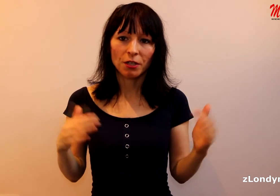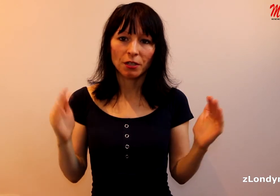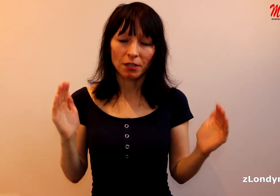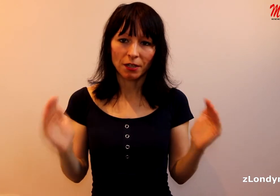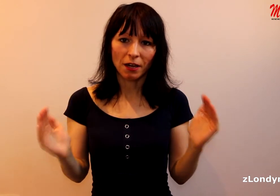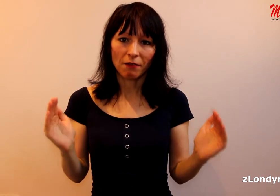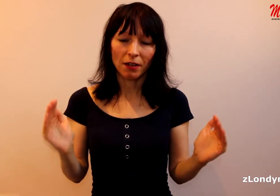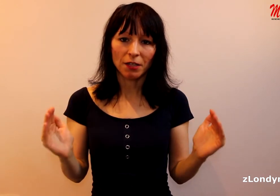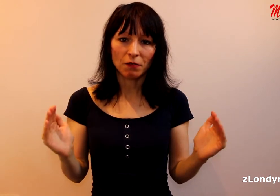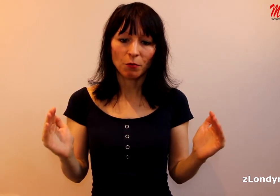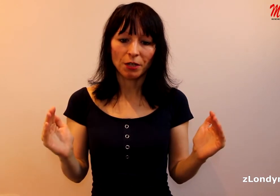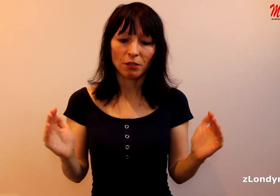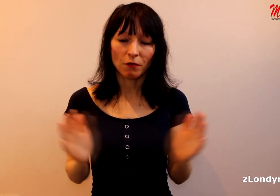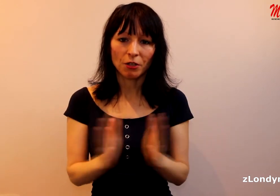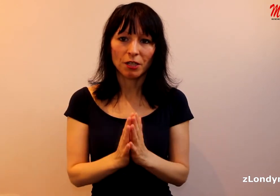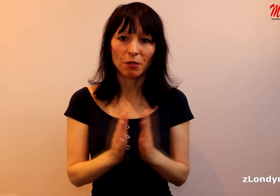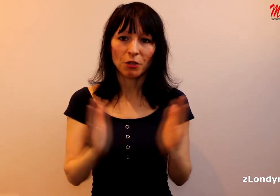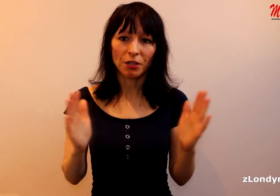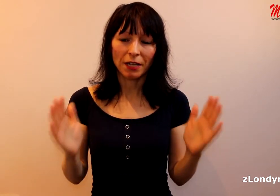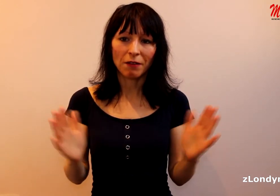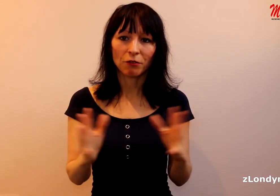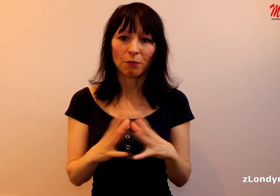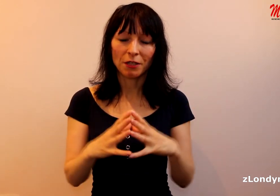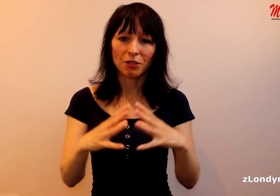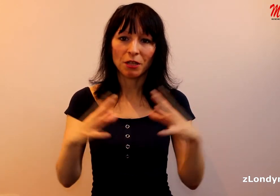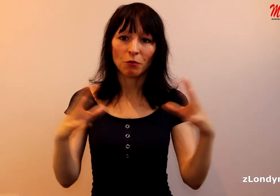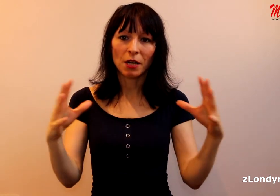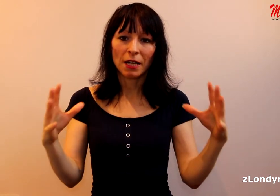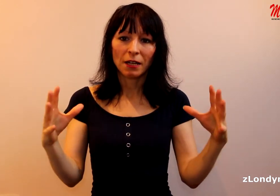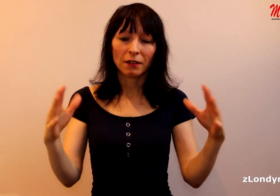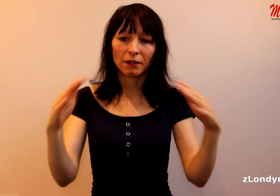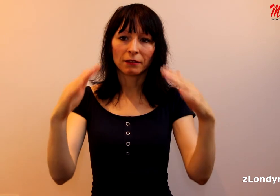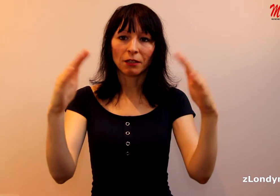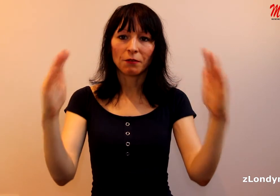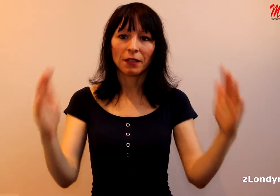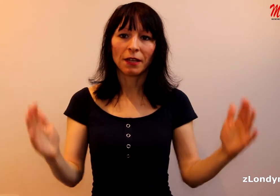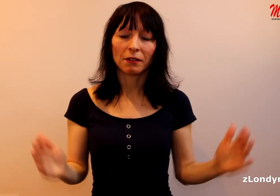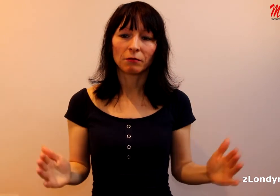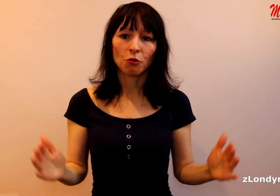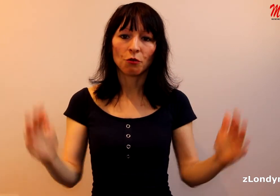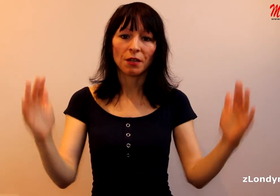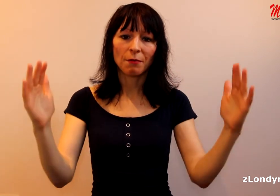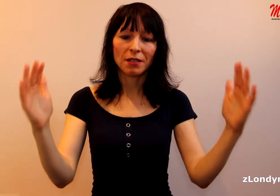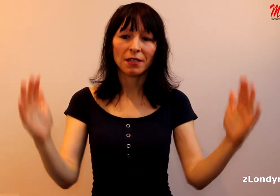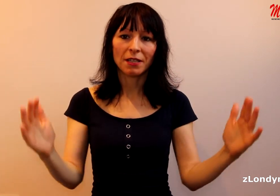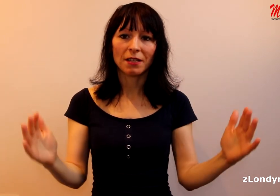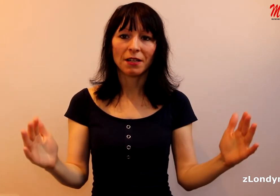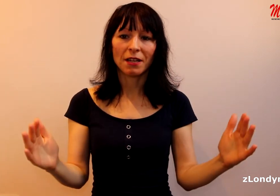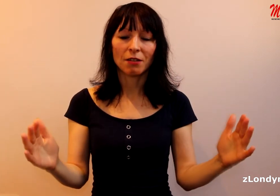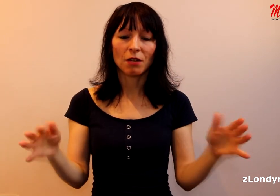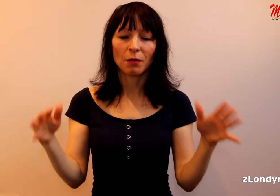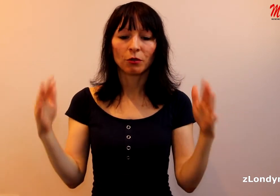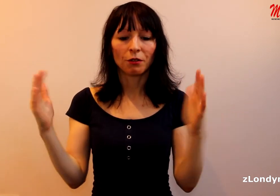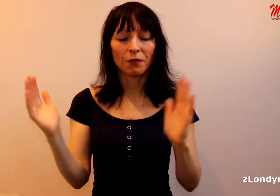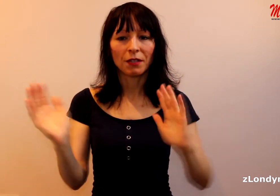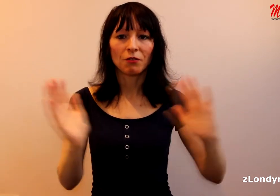se sesekává ta svoboda slova, že se spíše nechává v tom mainstreamu takový ten trošku i nemastný, neslaný názor, anebo takový ten